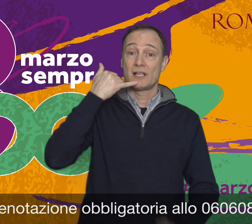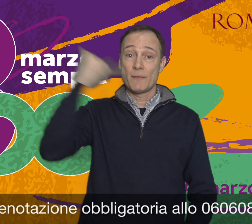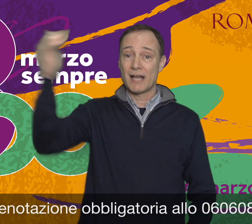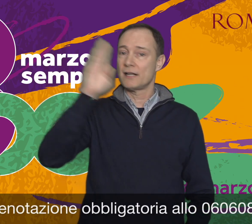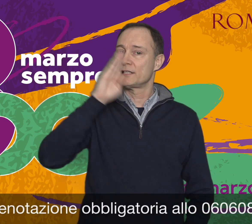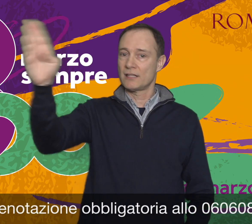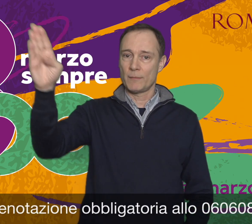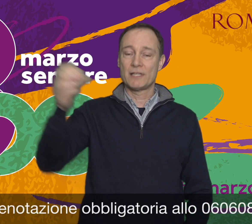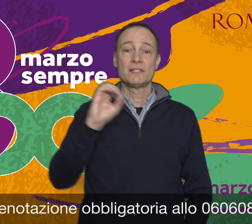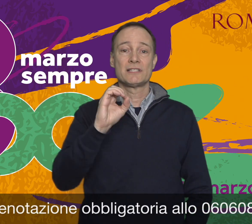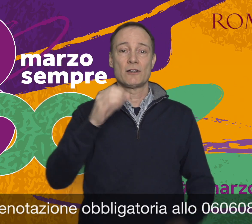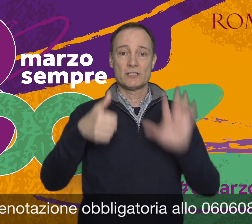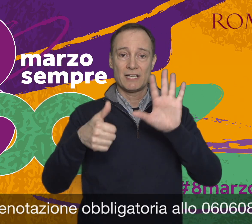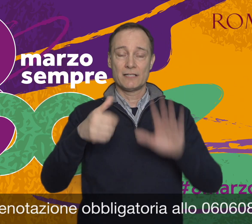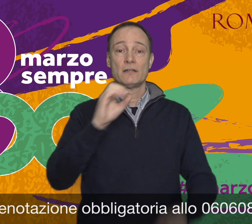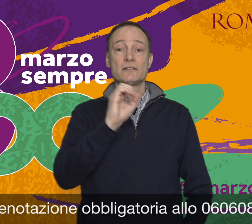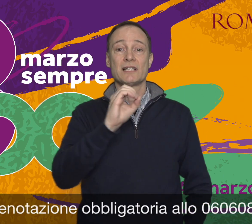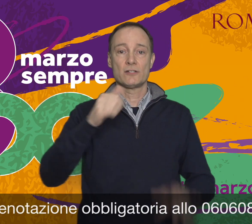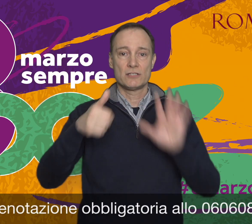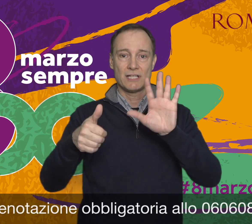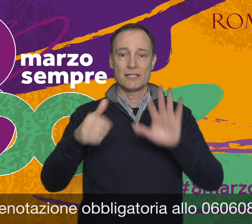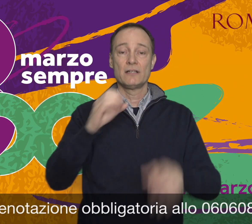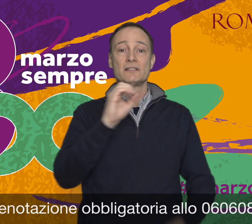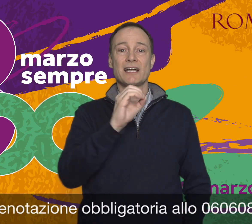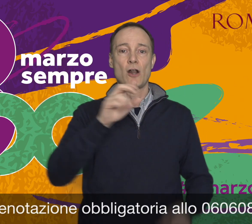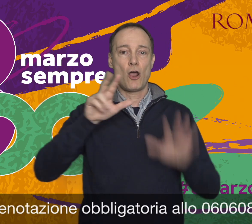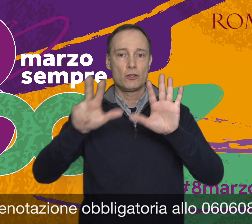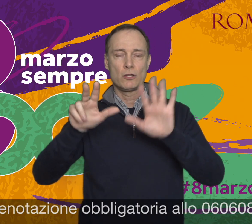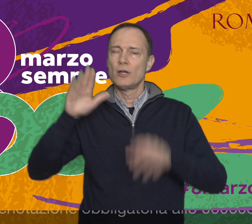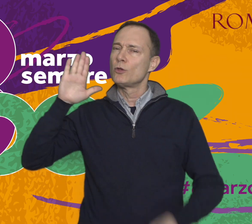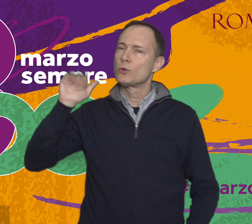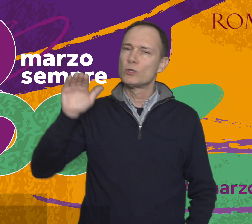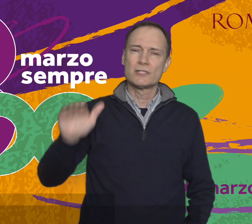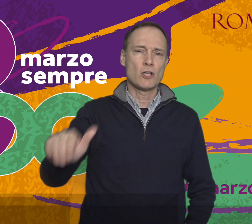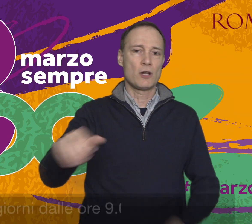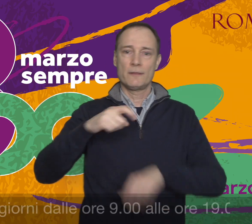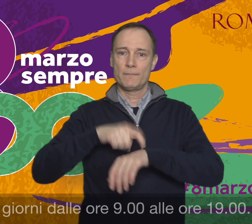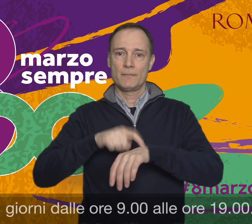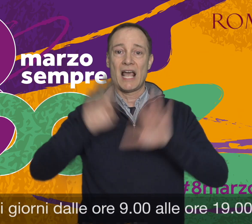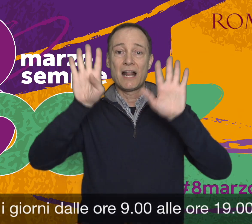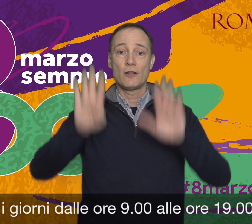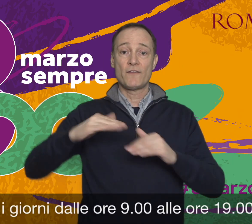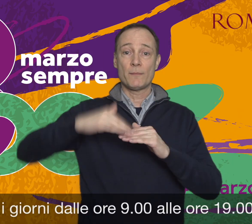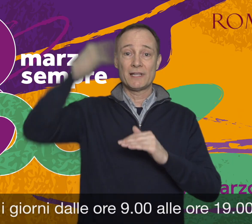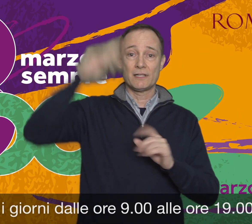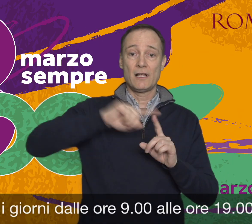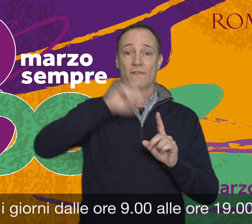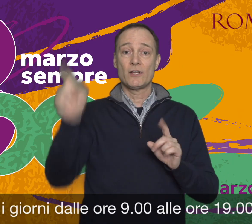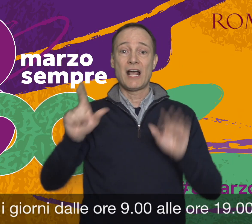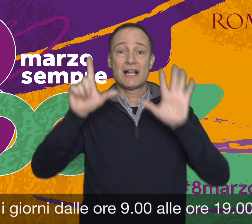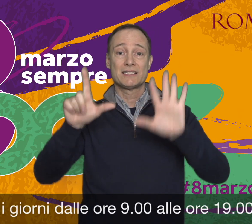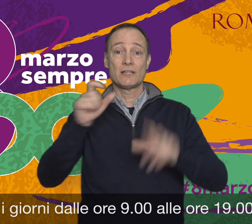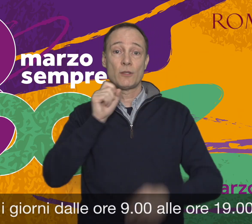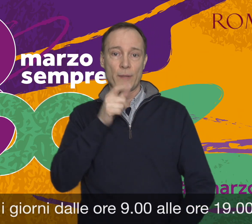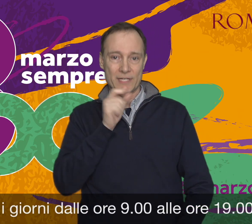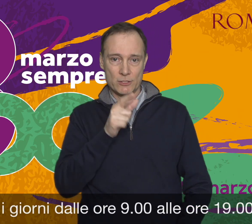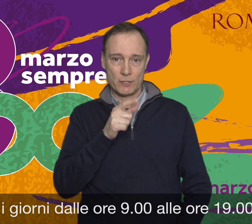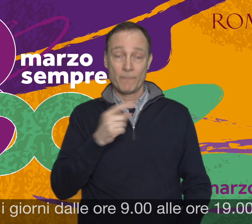Lazio. Prenotazione allo 060608 tutti i giorni dalle 9 alle